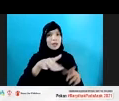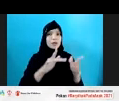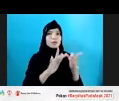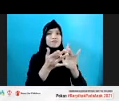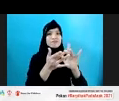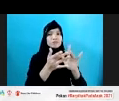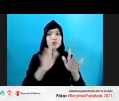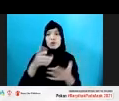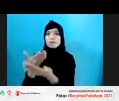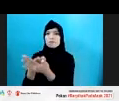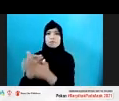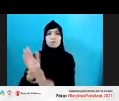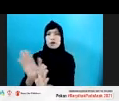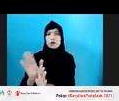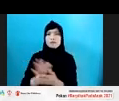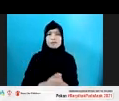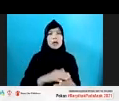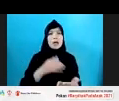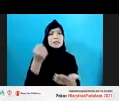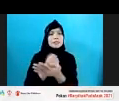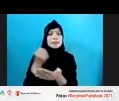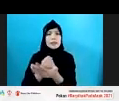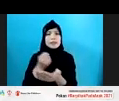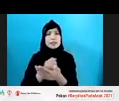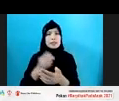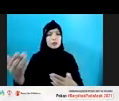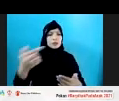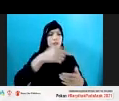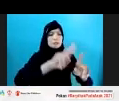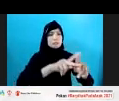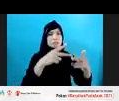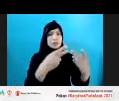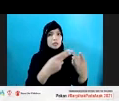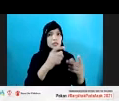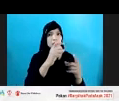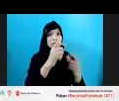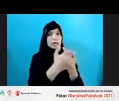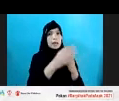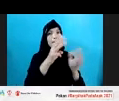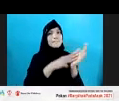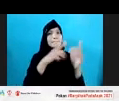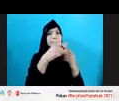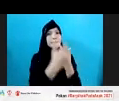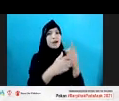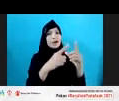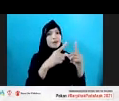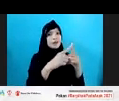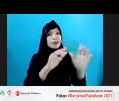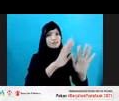Jadi kekerasan itu terjadi di ruang cyber, di ruang maya kalau dalam bahasa Indonesia.